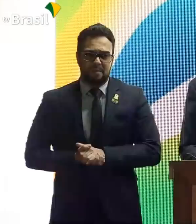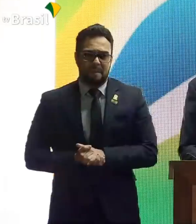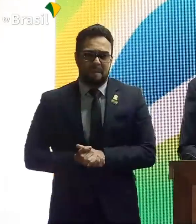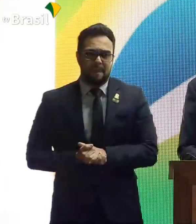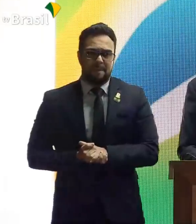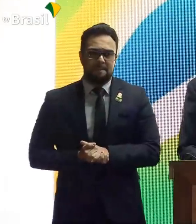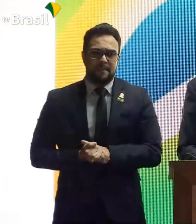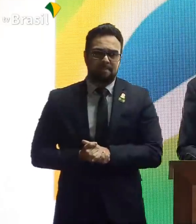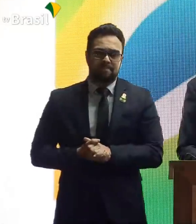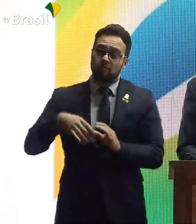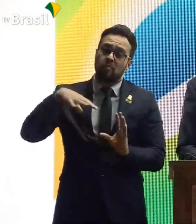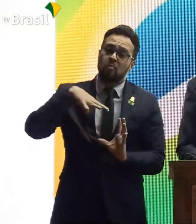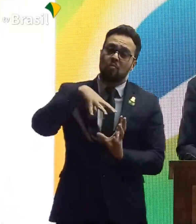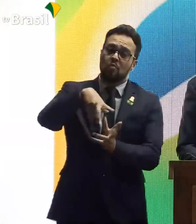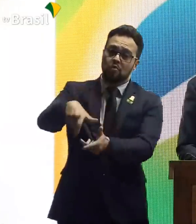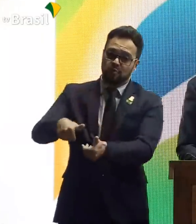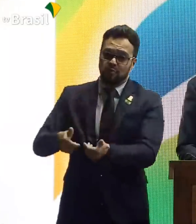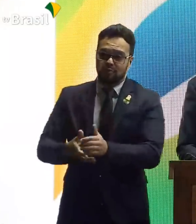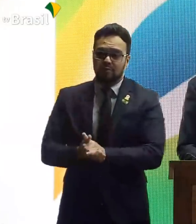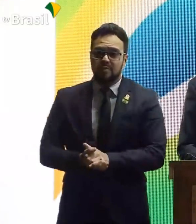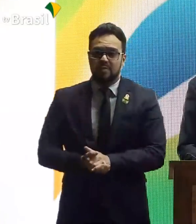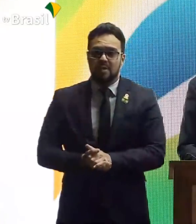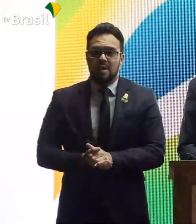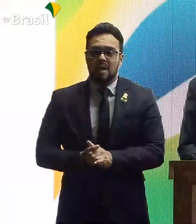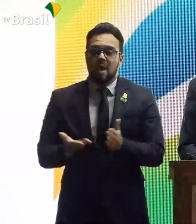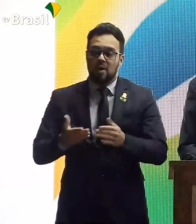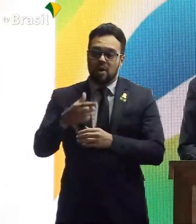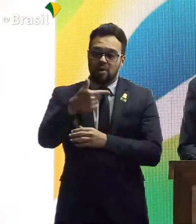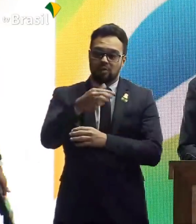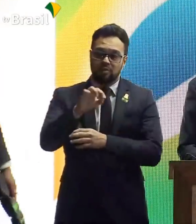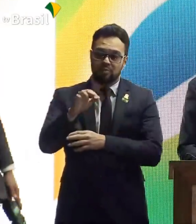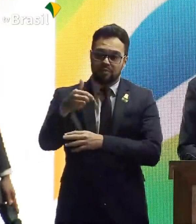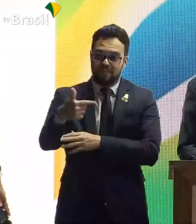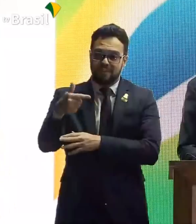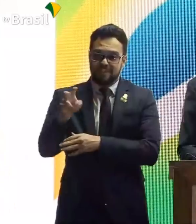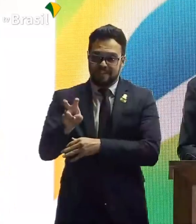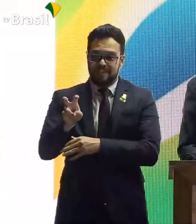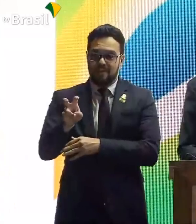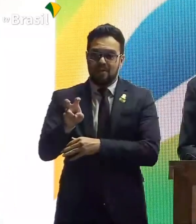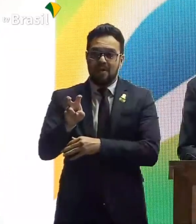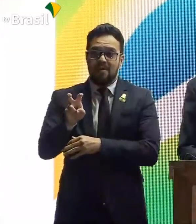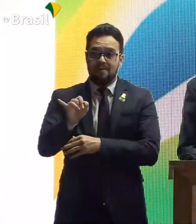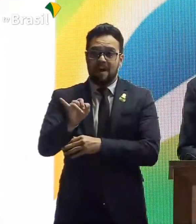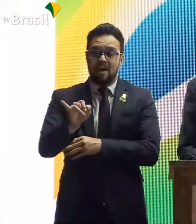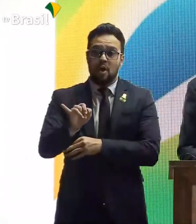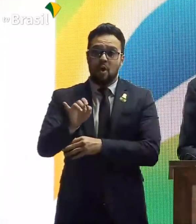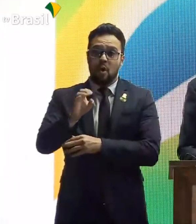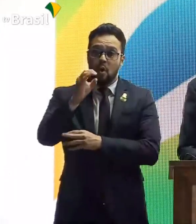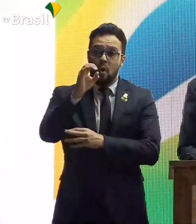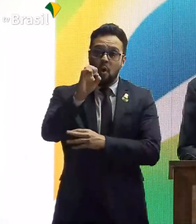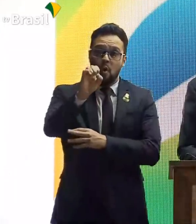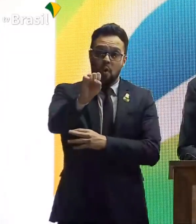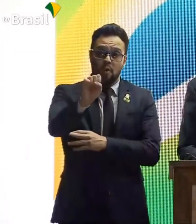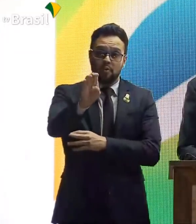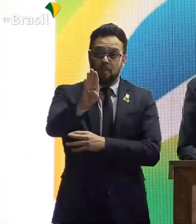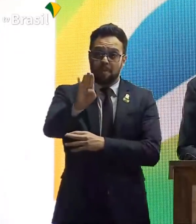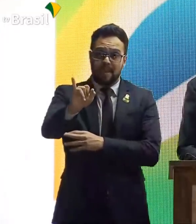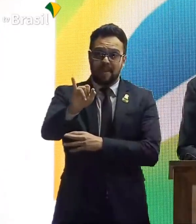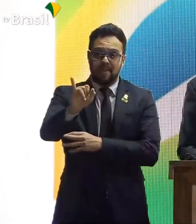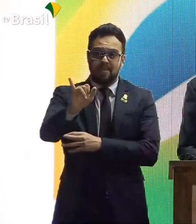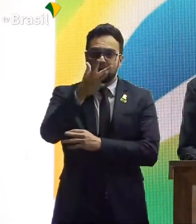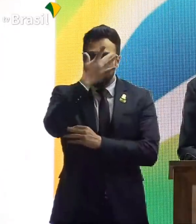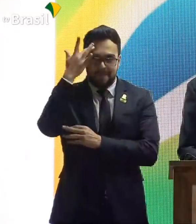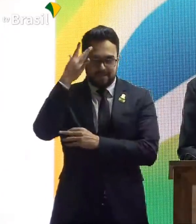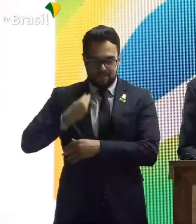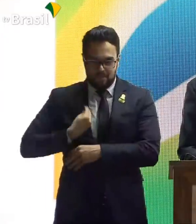O mundo vai bater agora, em 2025, a casa dos 18 bilhões de habitantes. Crescemos mais